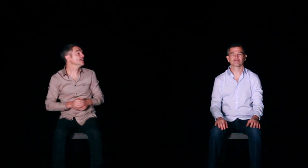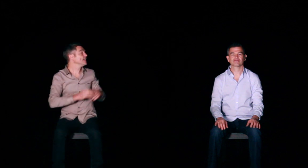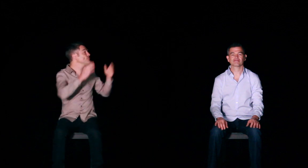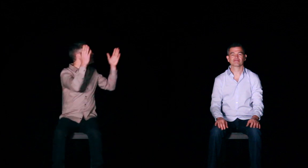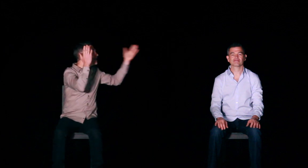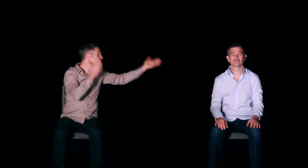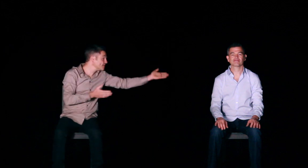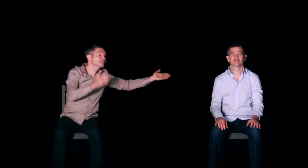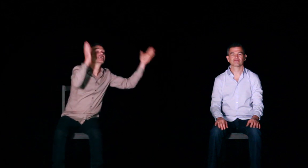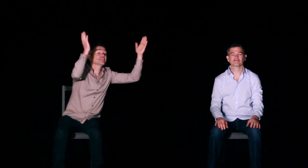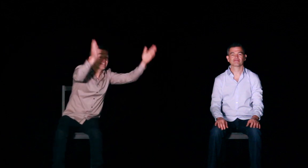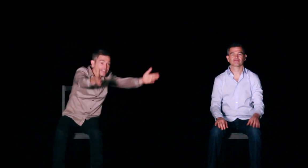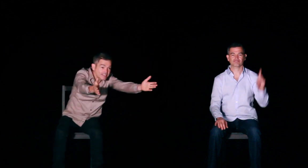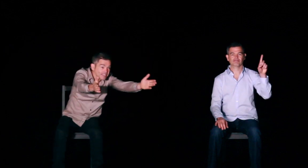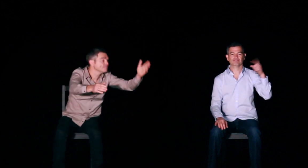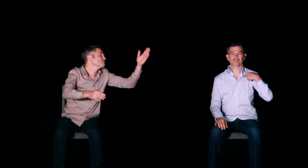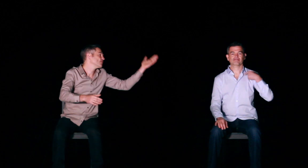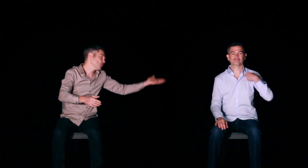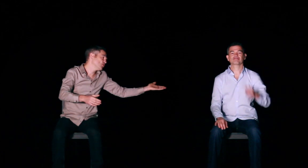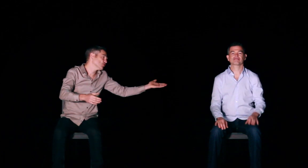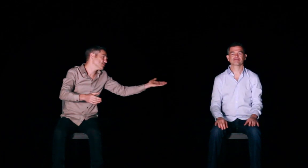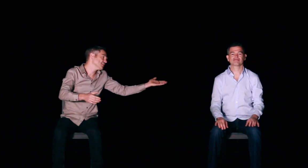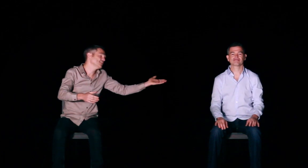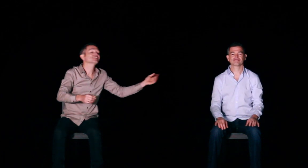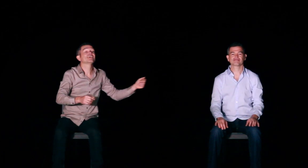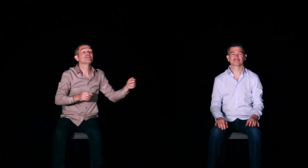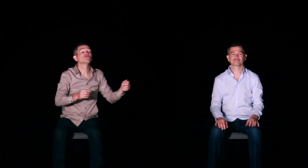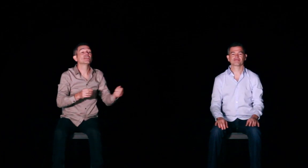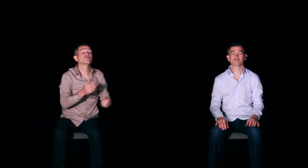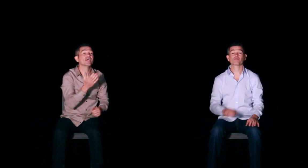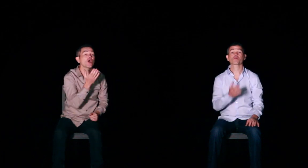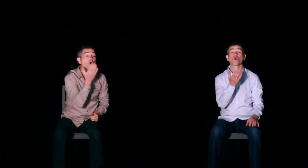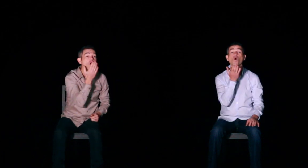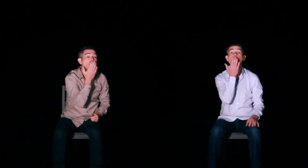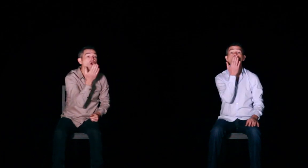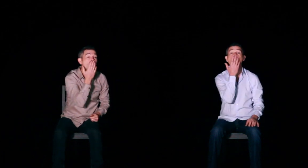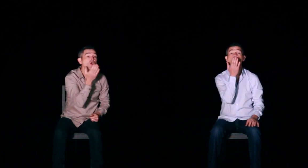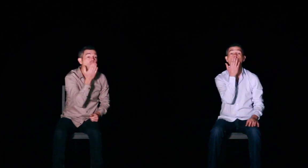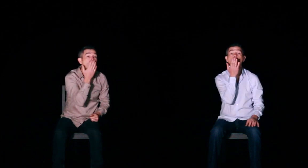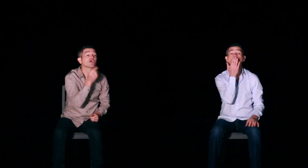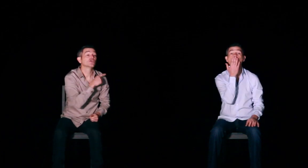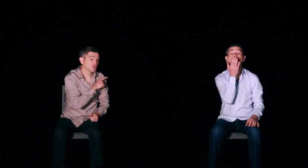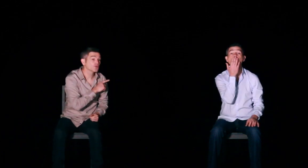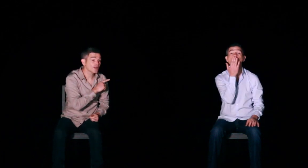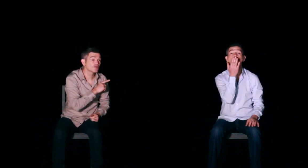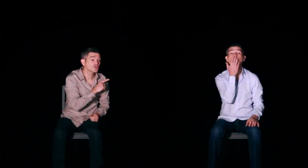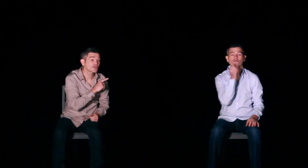et vous qui êtes ici devant Thierry vous allez faire le son de la bouche